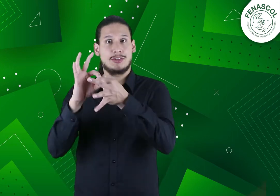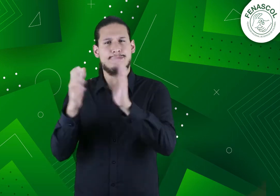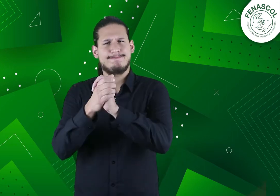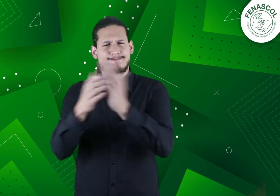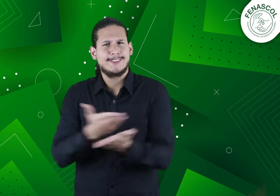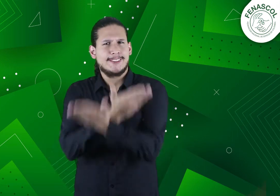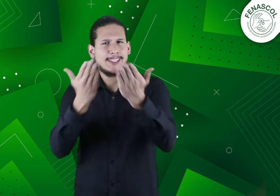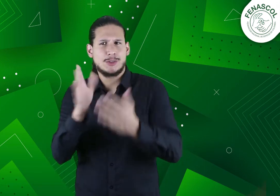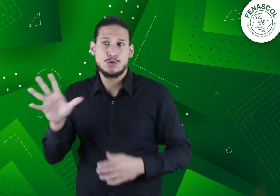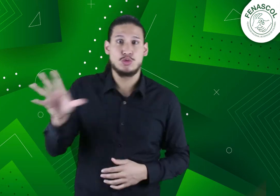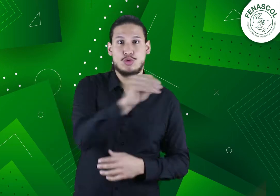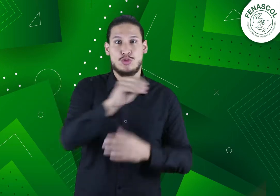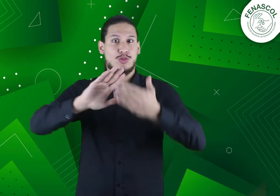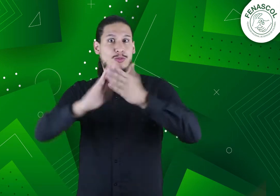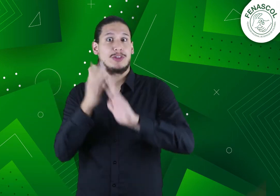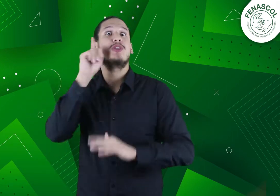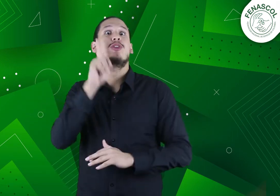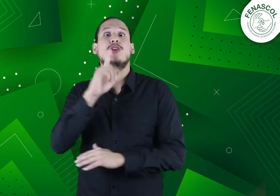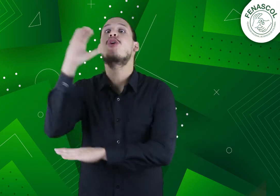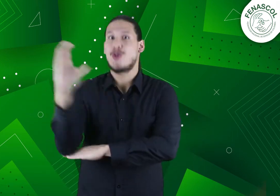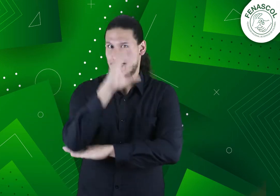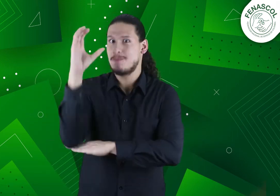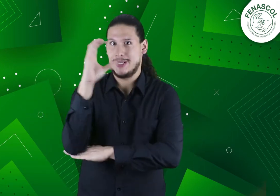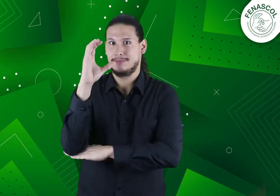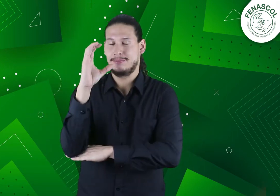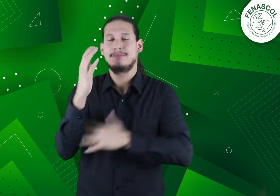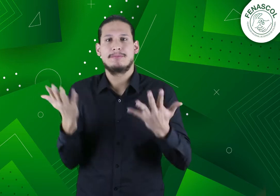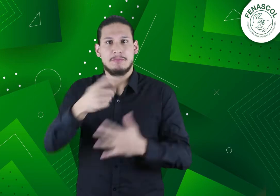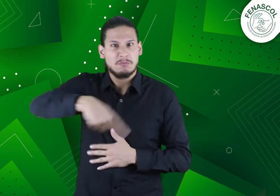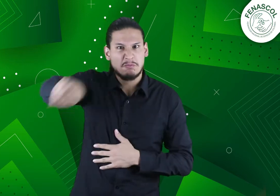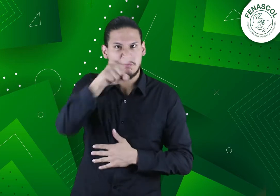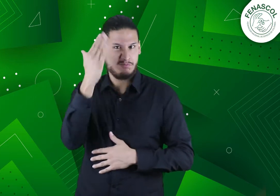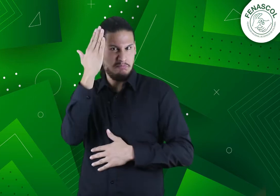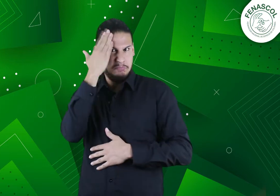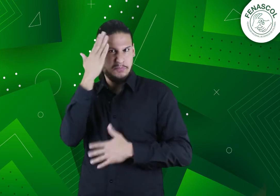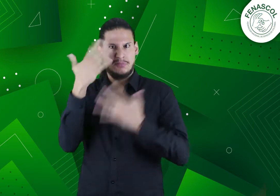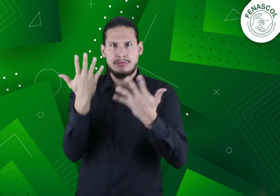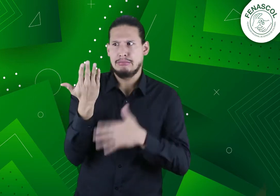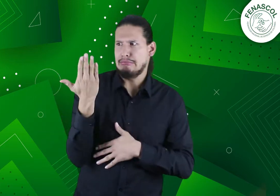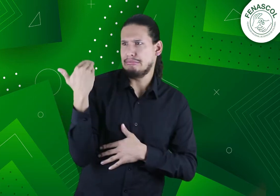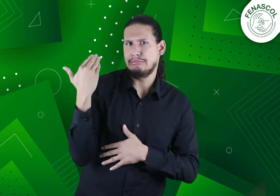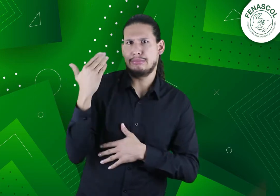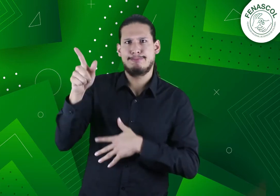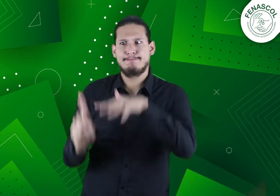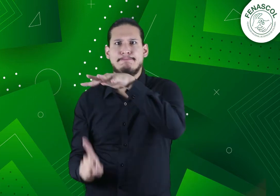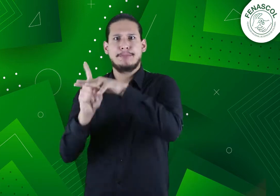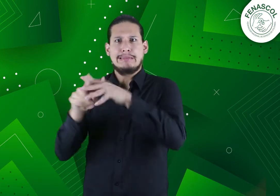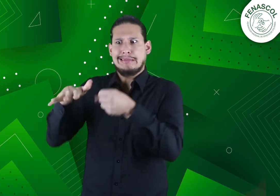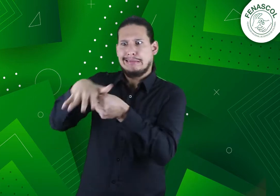FENASCOL saluda a toda la comunidad sorda del país. Todos estamos conscientes de la emergencia